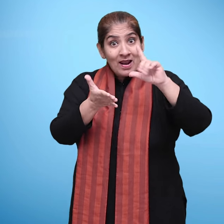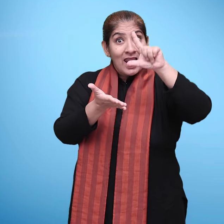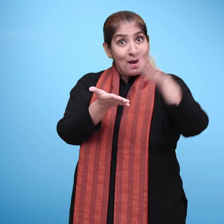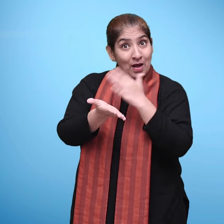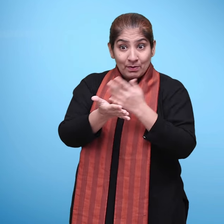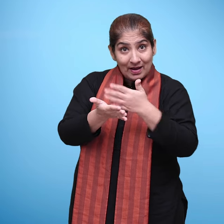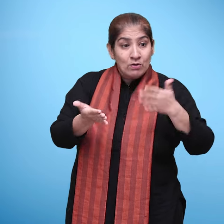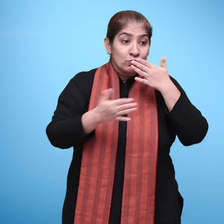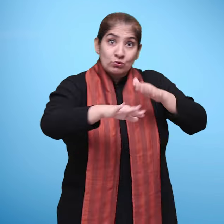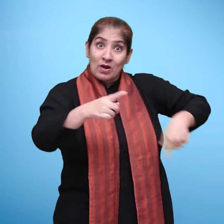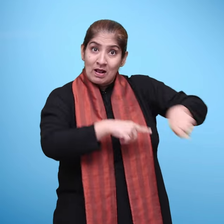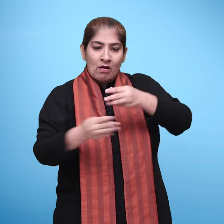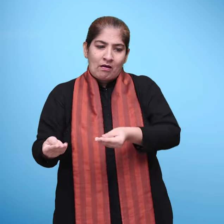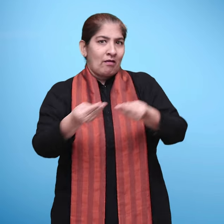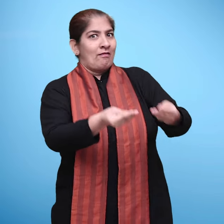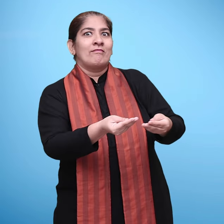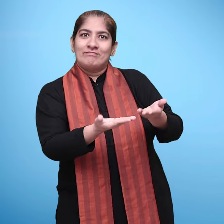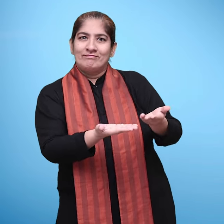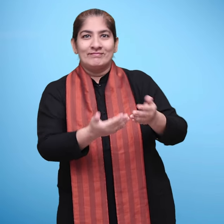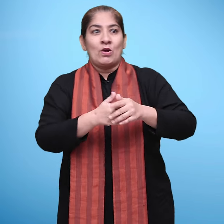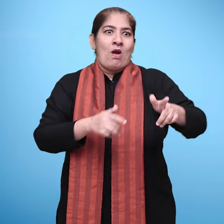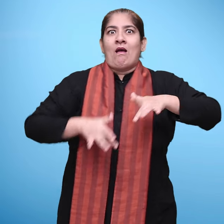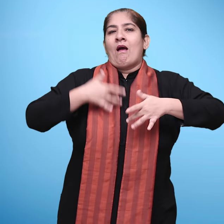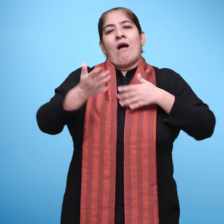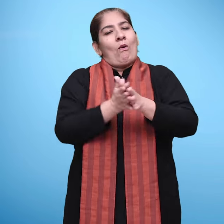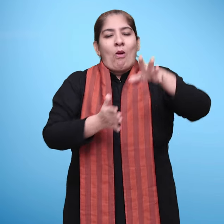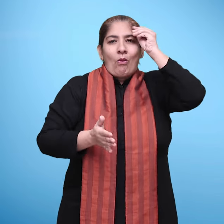के अनुरूप रोचक बाल साहित्य अथवा पुस्तकें अवश्य दें